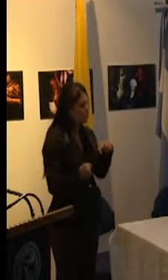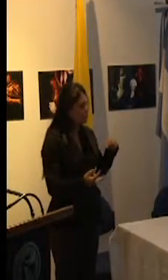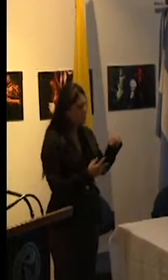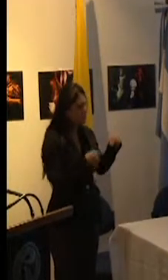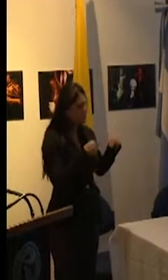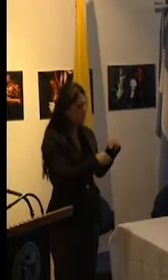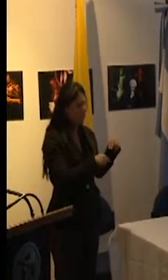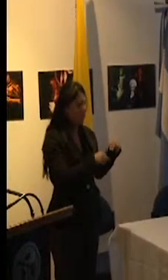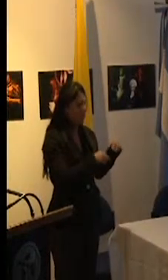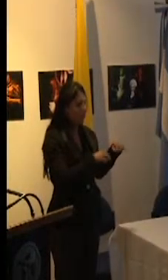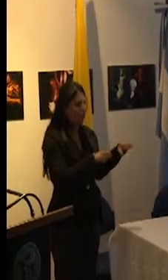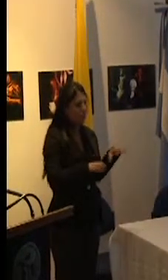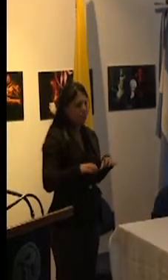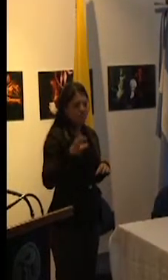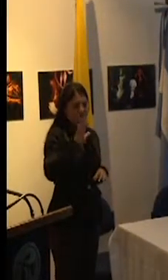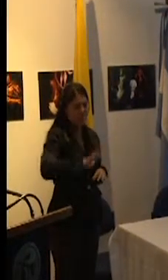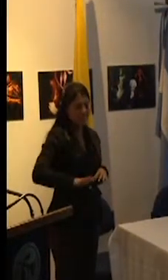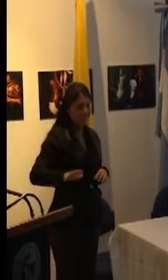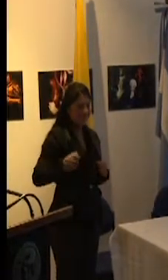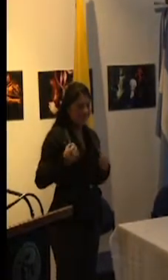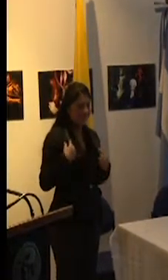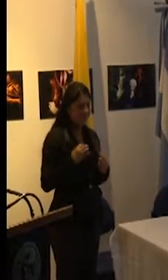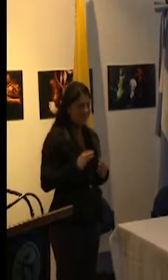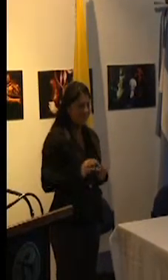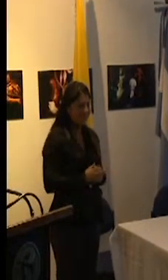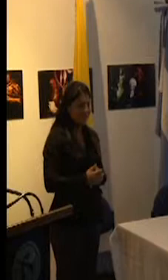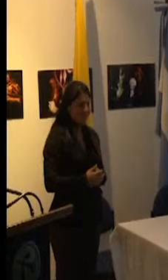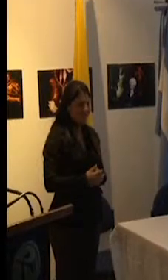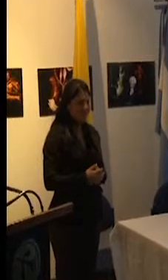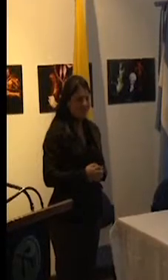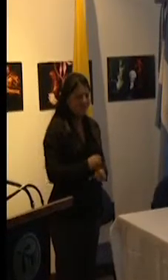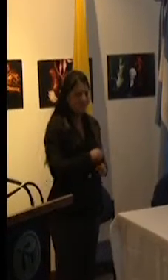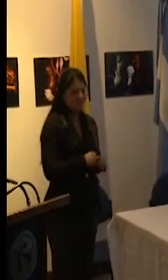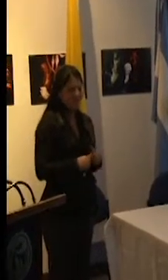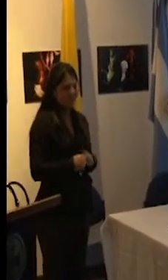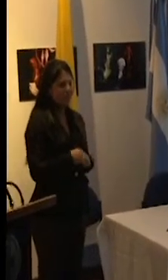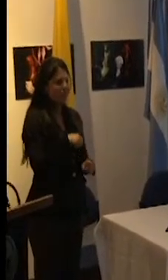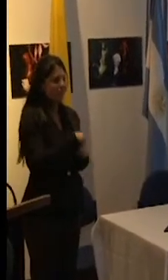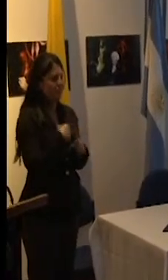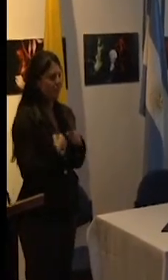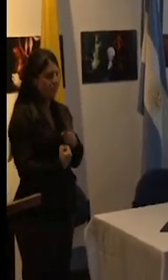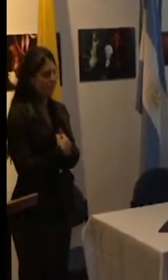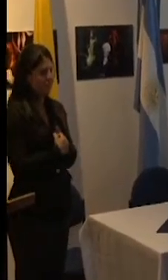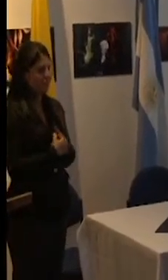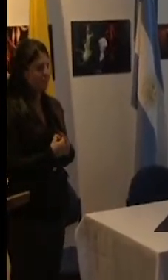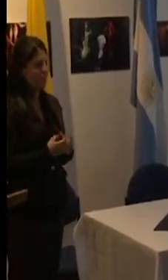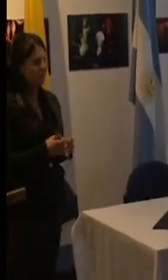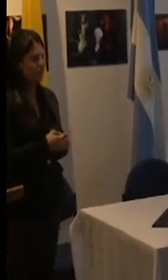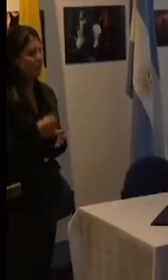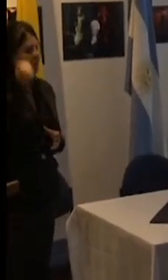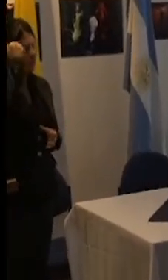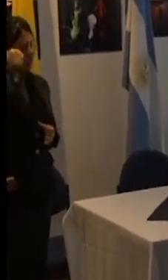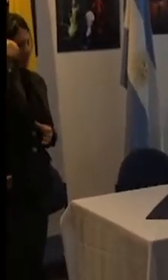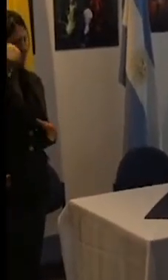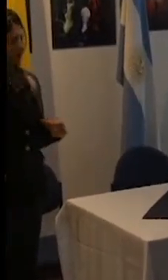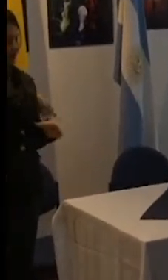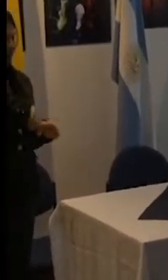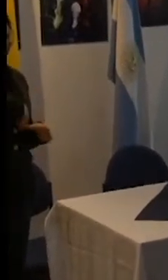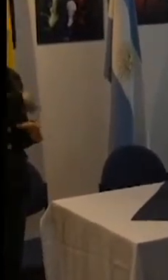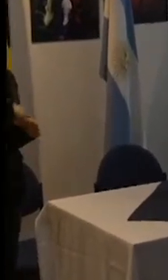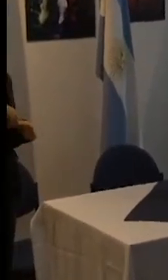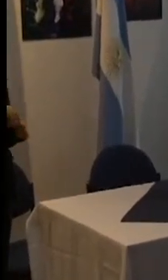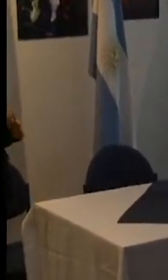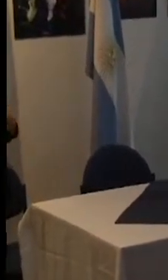estatal de socialización metódica de la joven generación a través de un cuerpo docente que se propone la